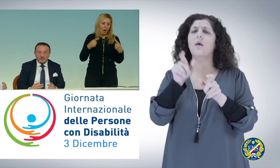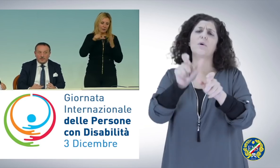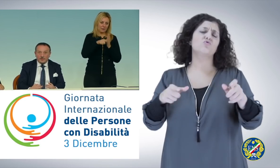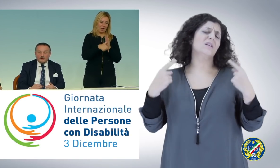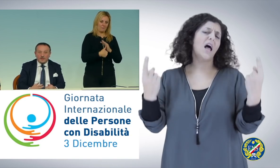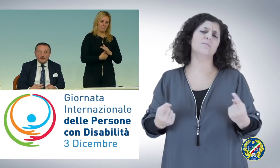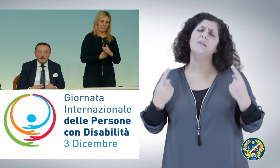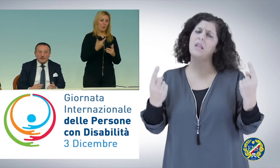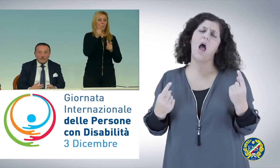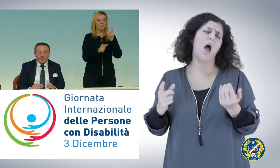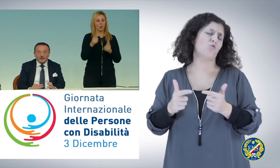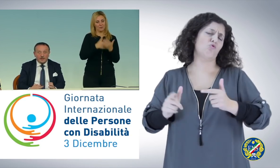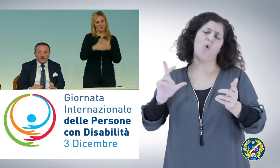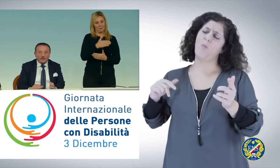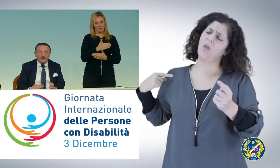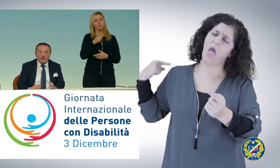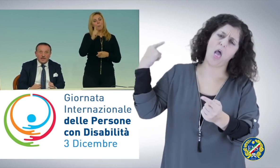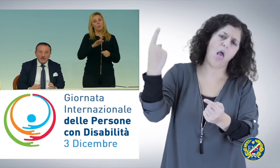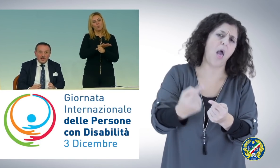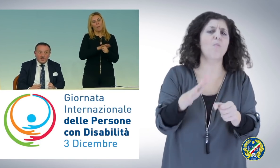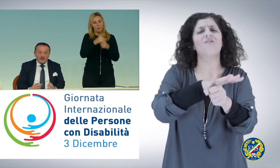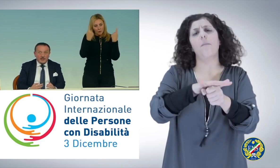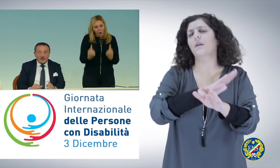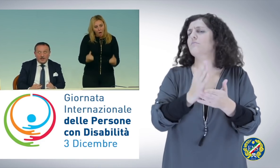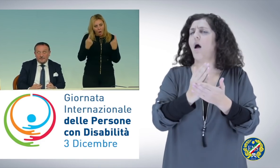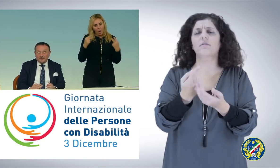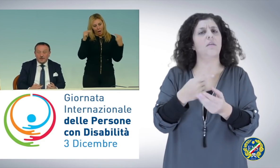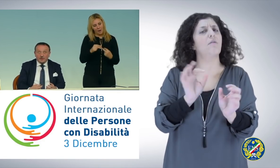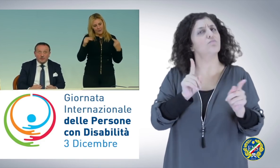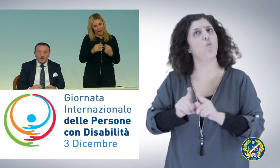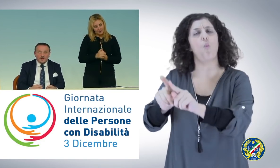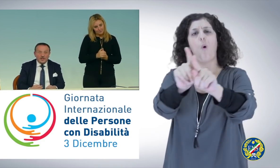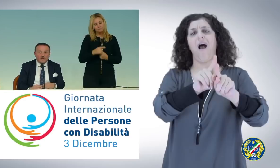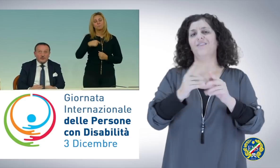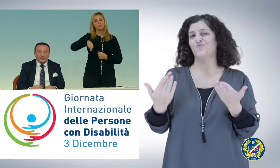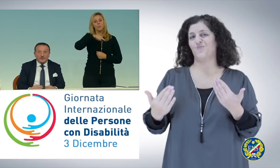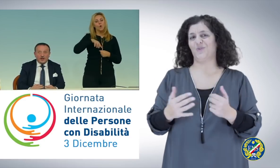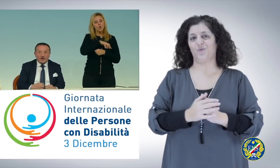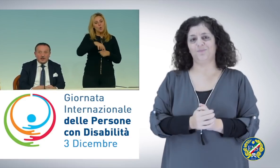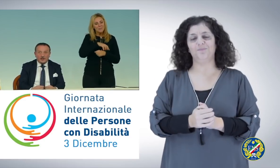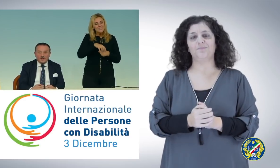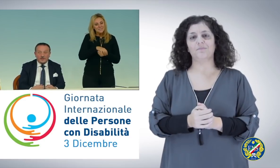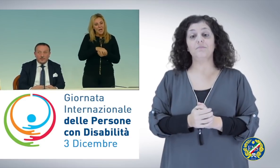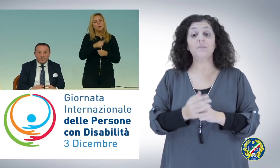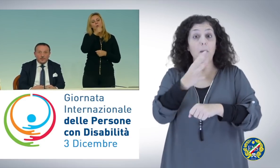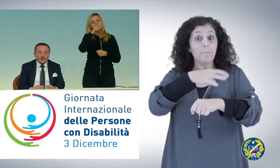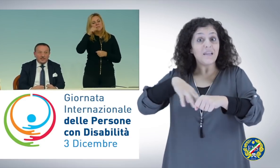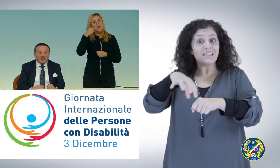delle persone con disabilità e delle loro famiglie. Il nostro Ministero servirà proprio ad